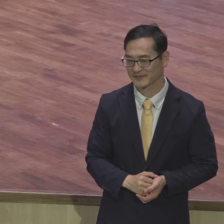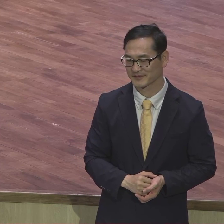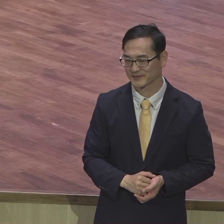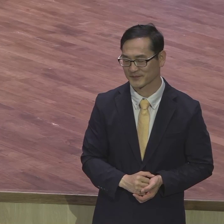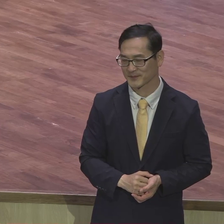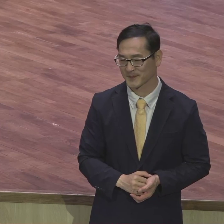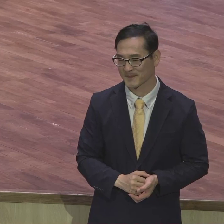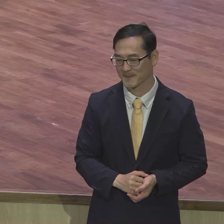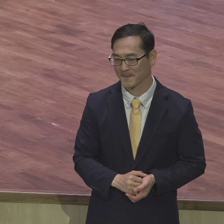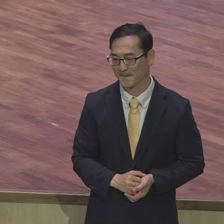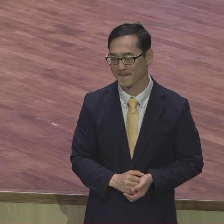여러분